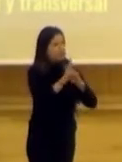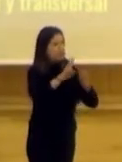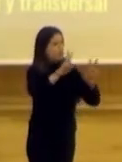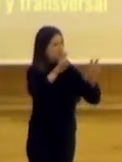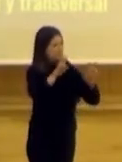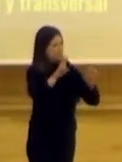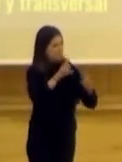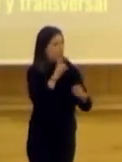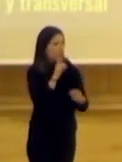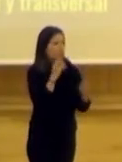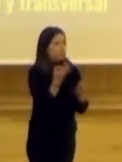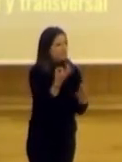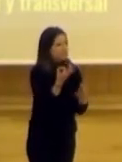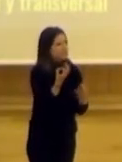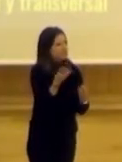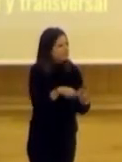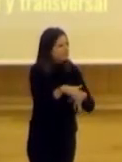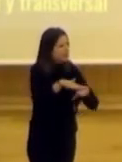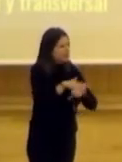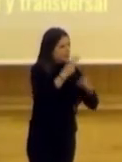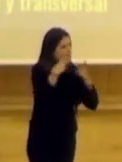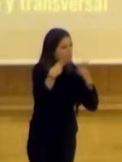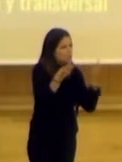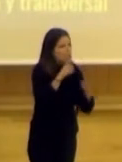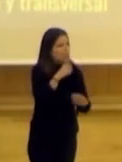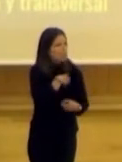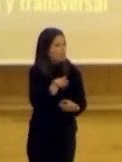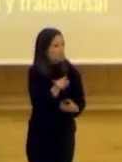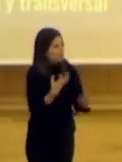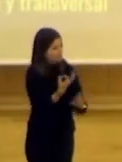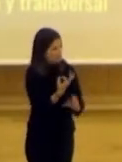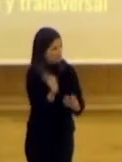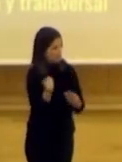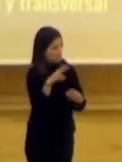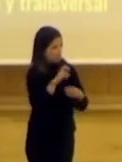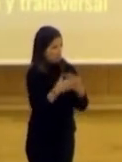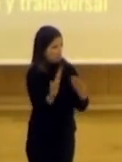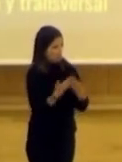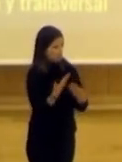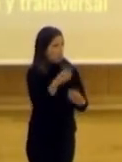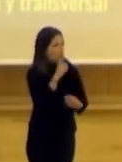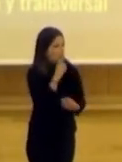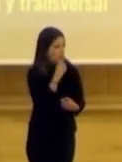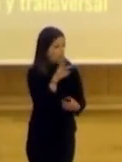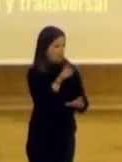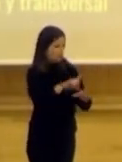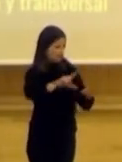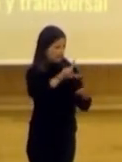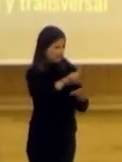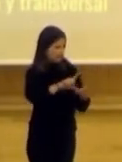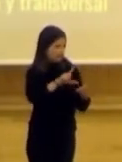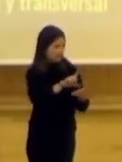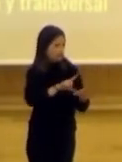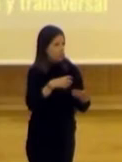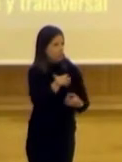que es, bueno, ¿y cómo deberían ser entonces las administraciones públicas y los funcionarios de estos nuevos tiempos? Bueno, la literatura suele decir que estos